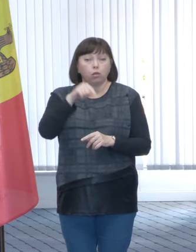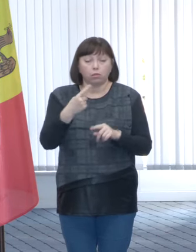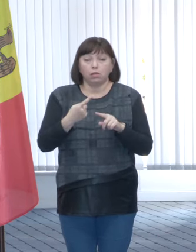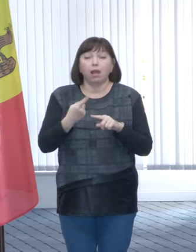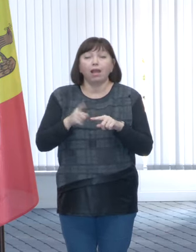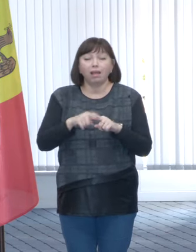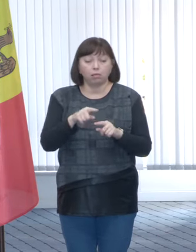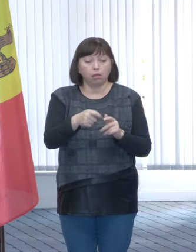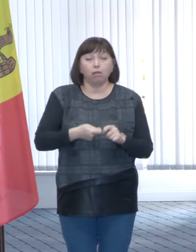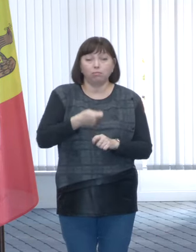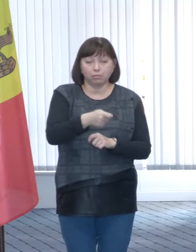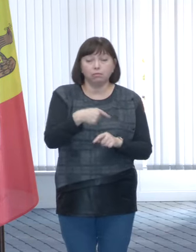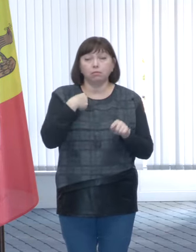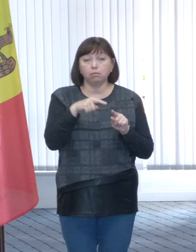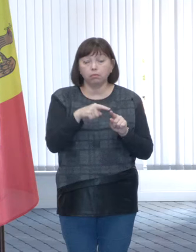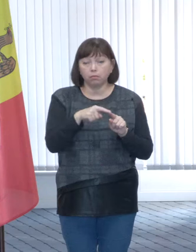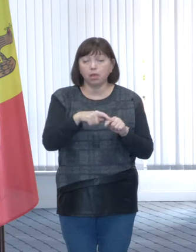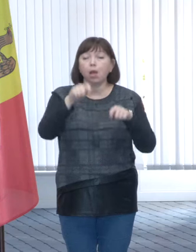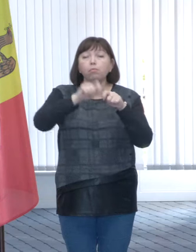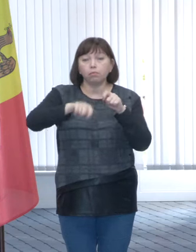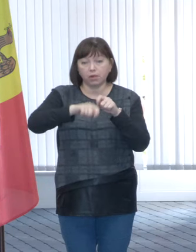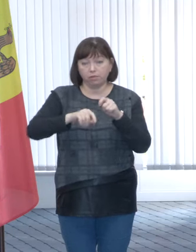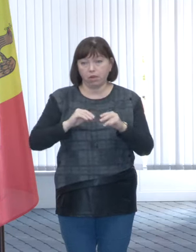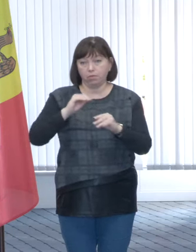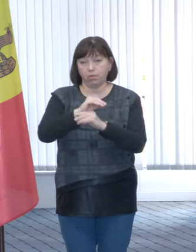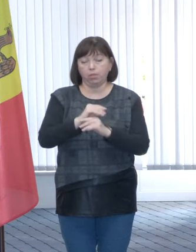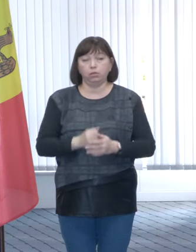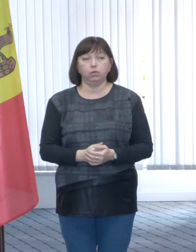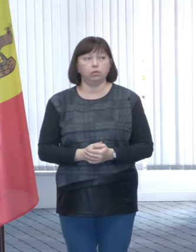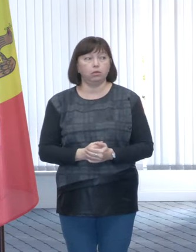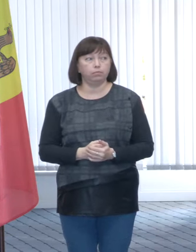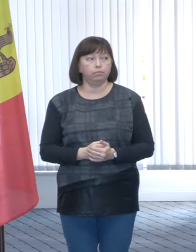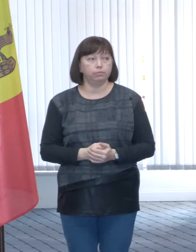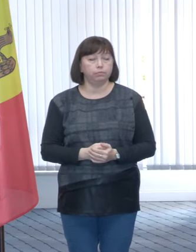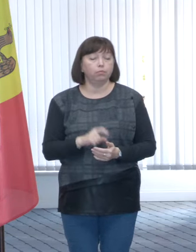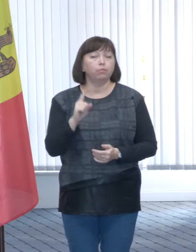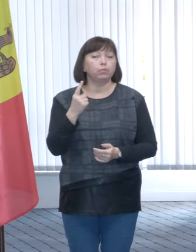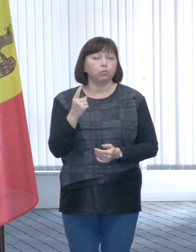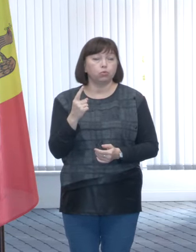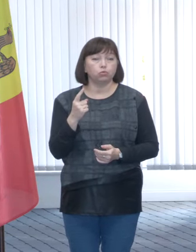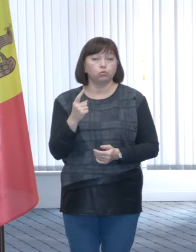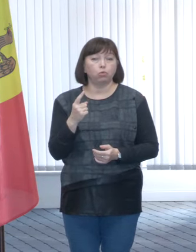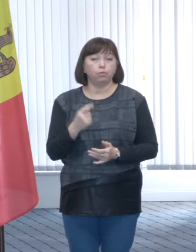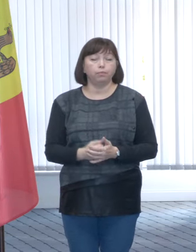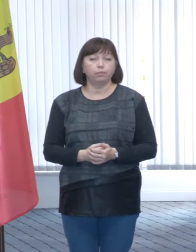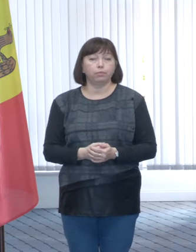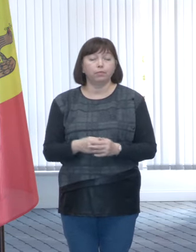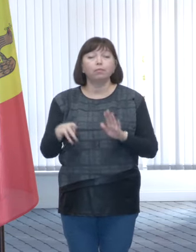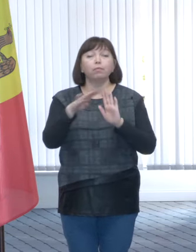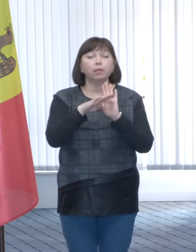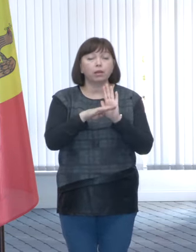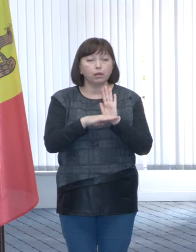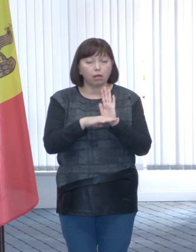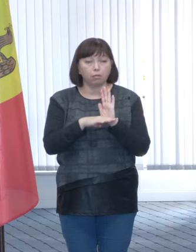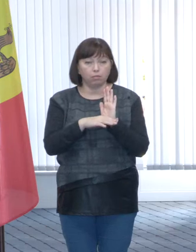solicitanți, noi facem verificări suplimentare. Da, pentru că sistemul